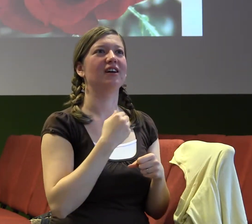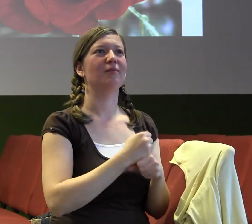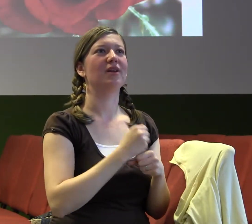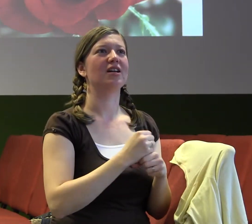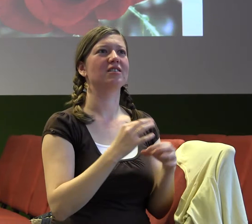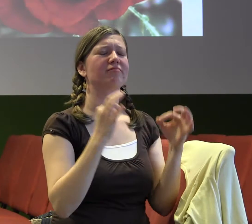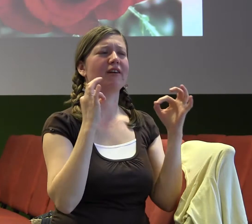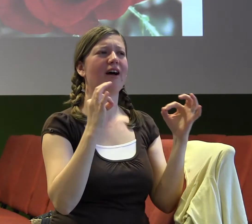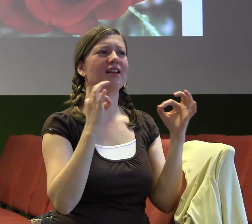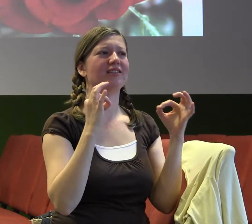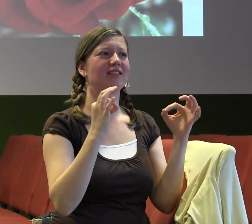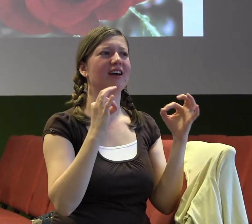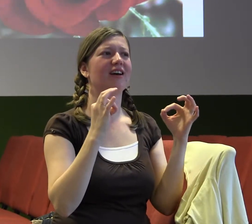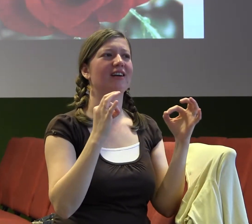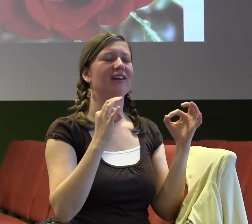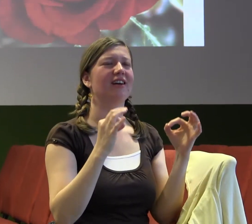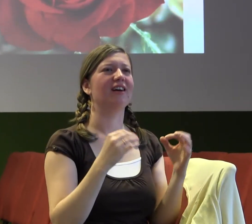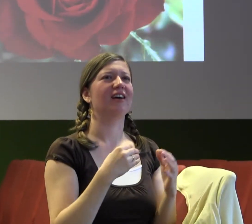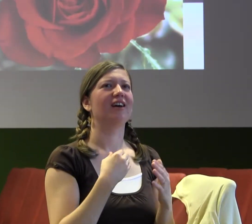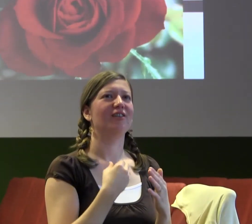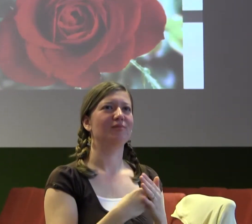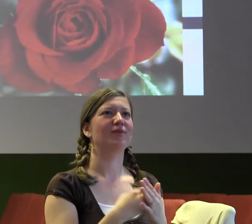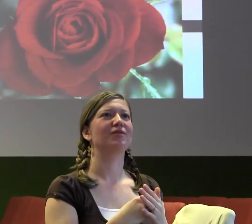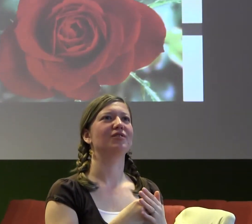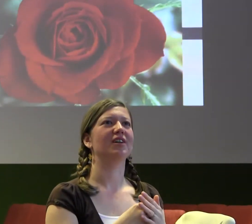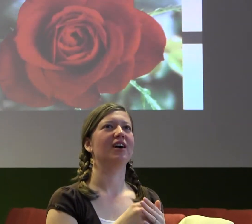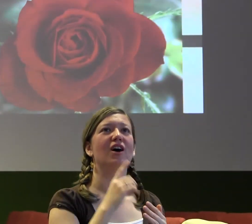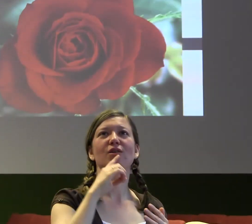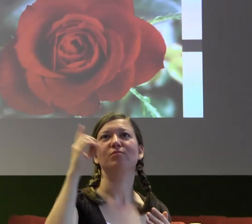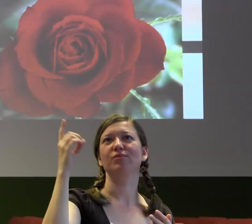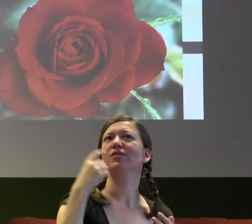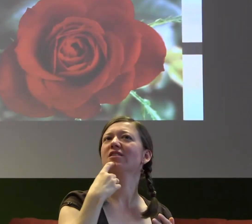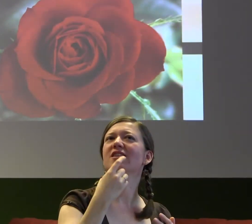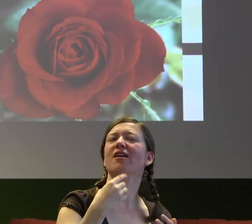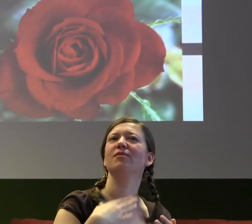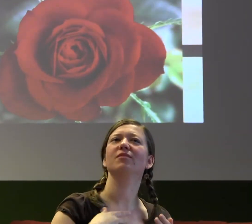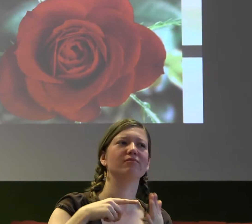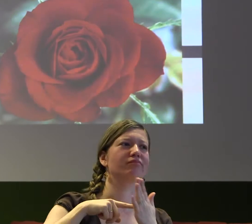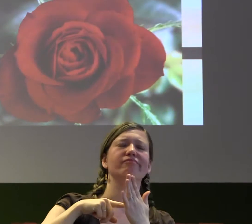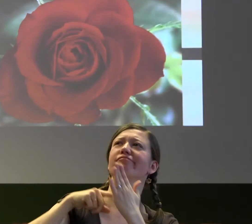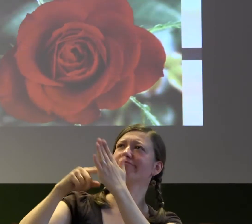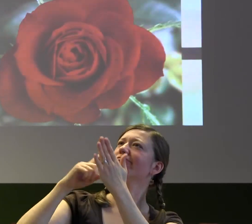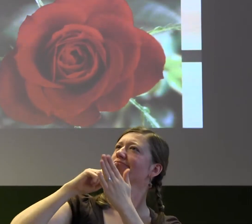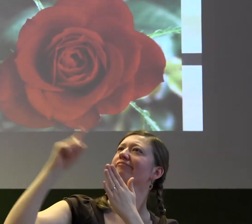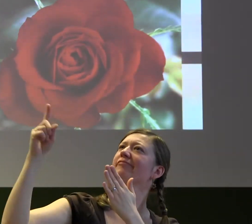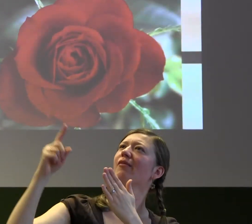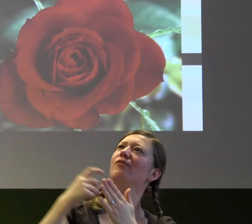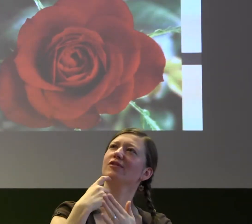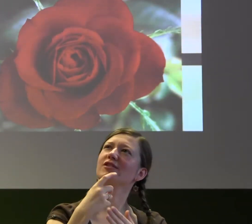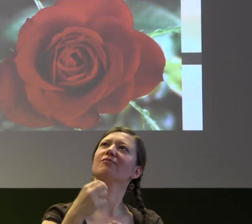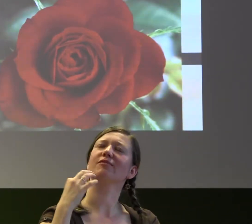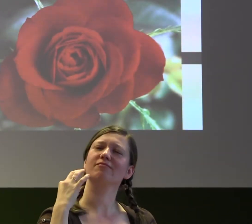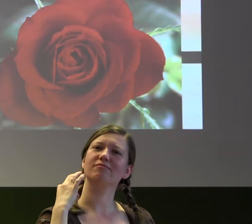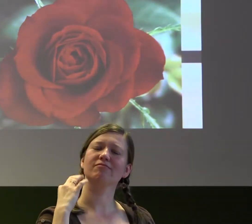říká, že je přímo v nás, když mu dáme svůj život. Jeden příběh o pěstiteli růží, který vyvážil do celého